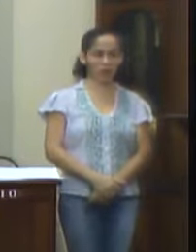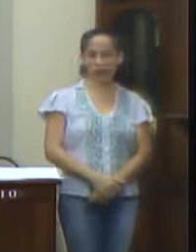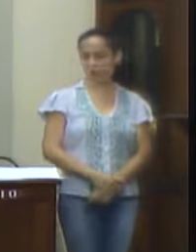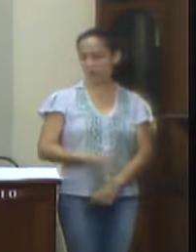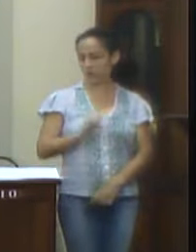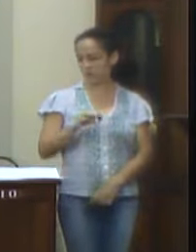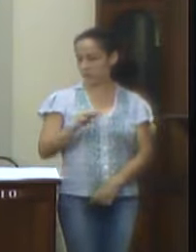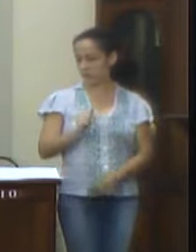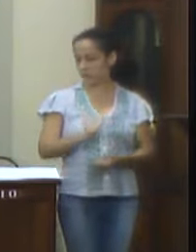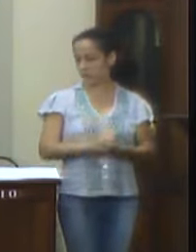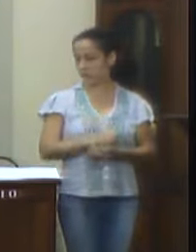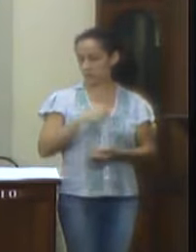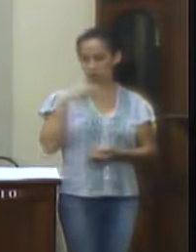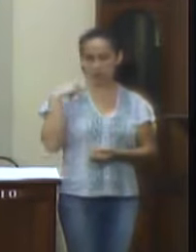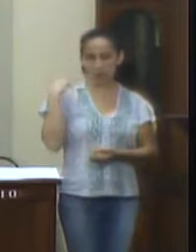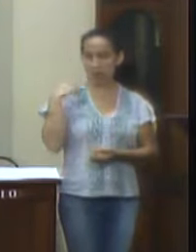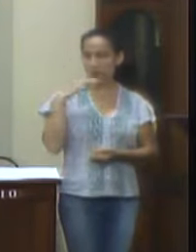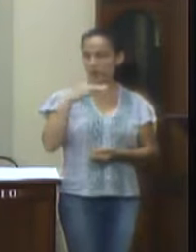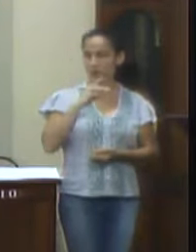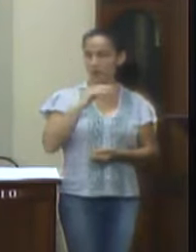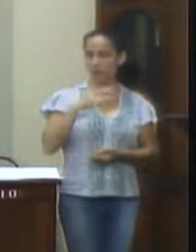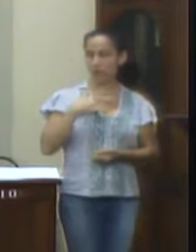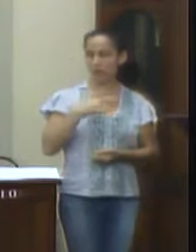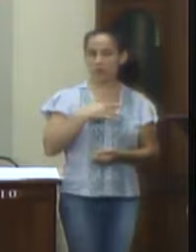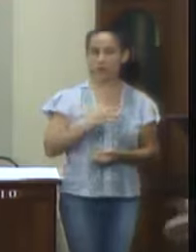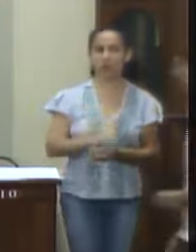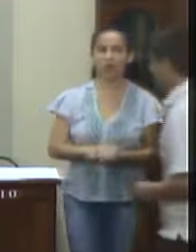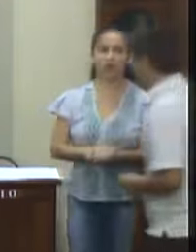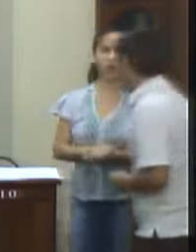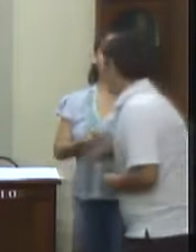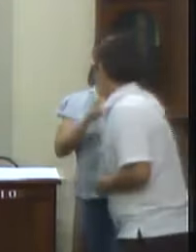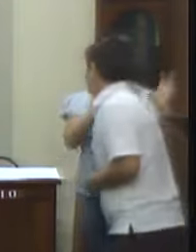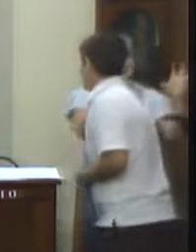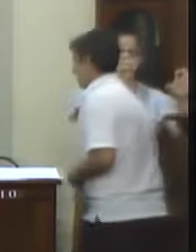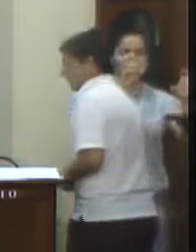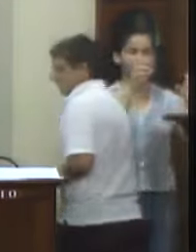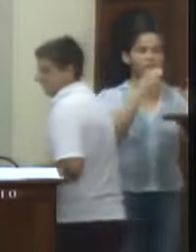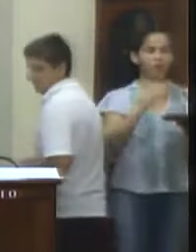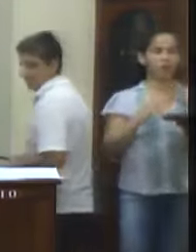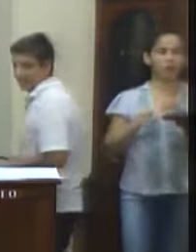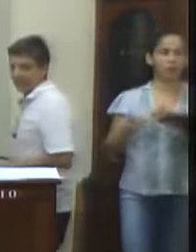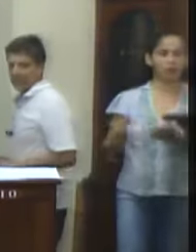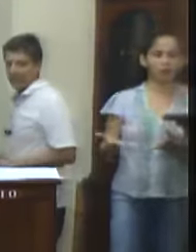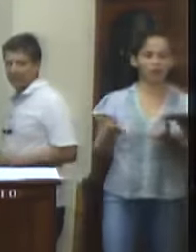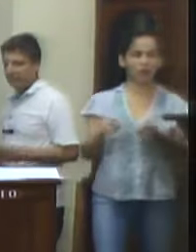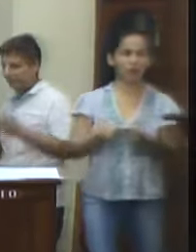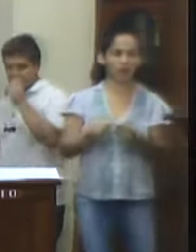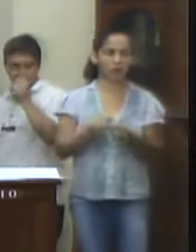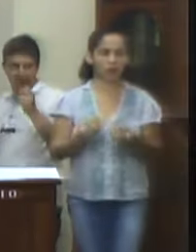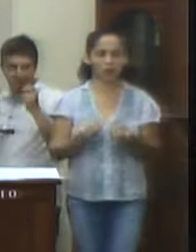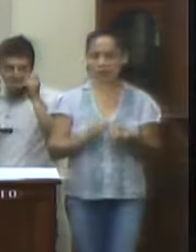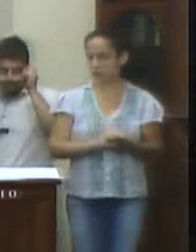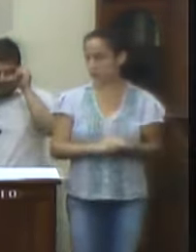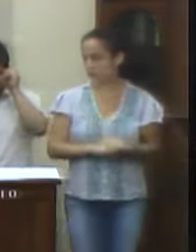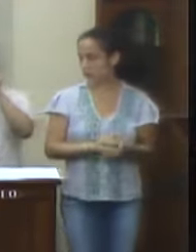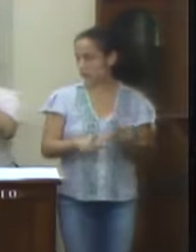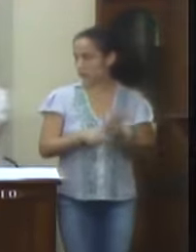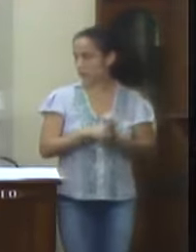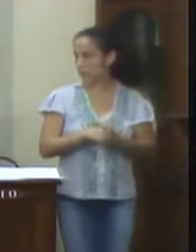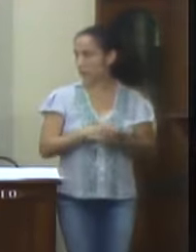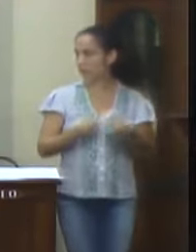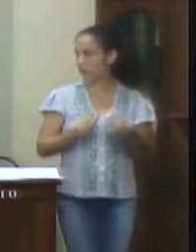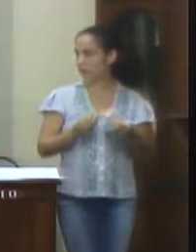Emenda. Vereador Marcos da Silva Marques. Assunto. é encaminhamento ao projeto de emenda da Lei Ordinária nº 81 de